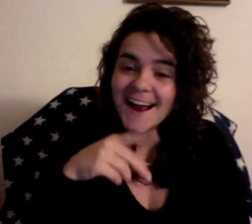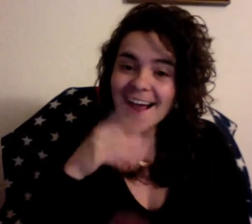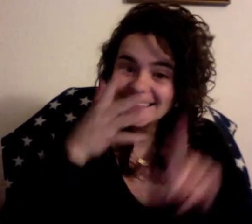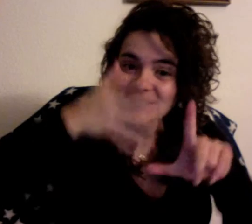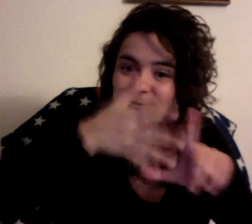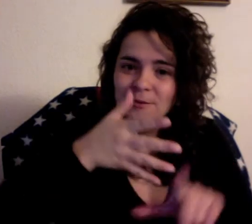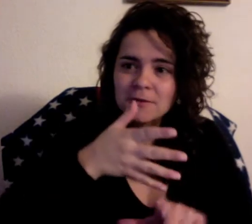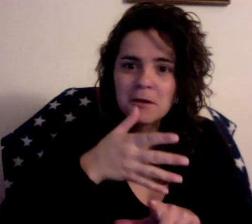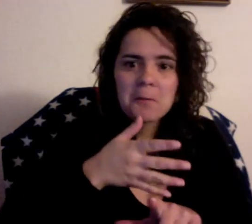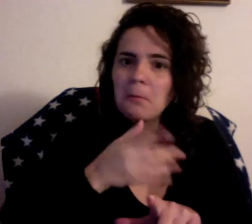limpia.